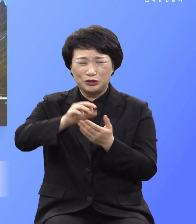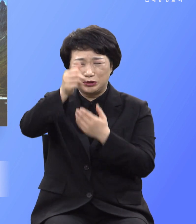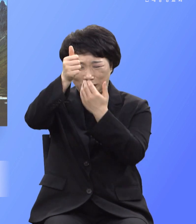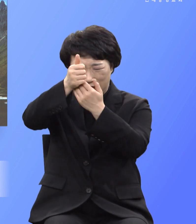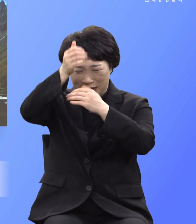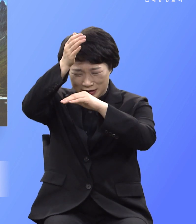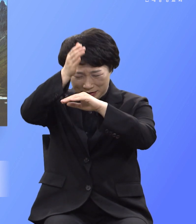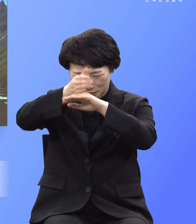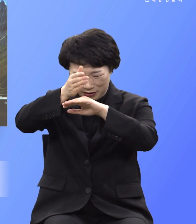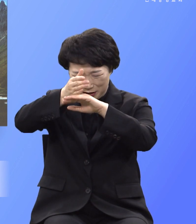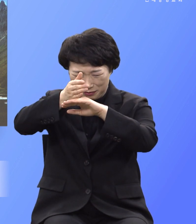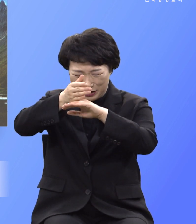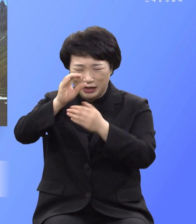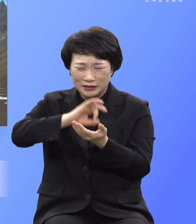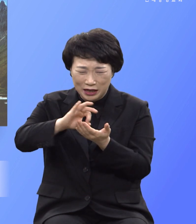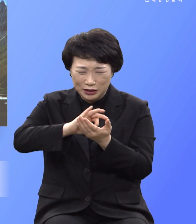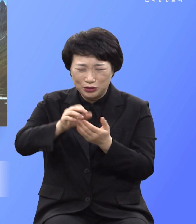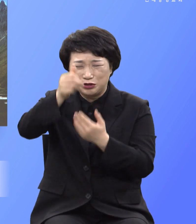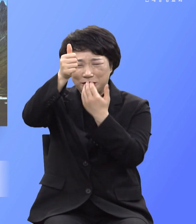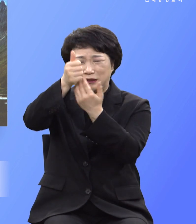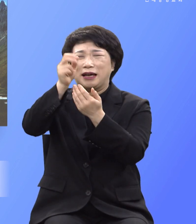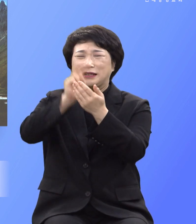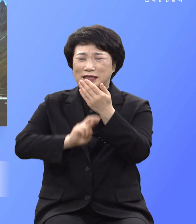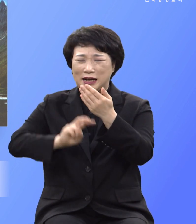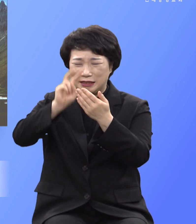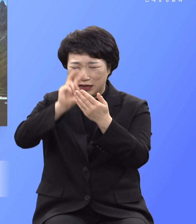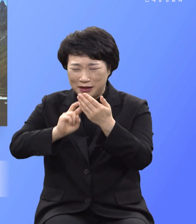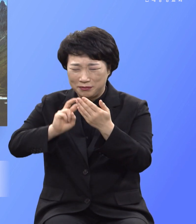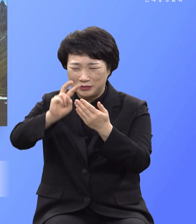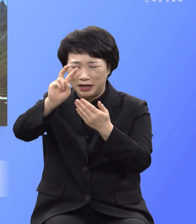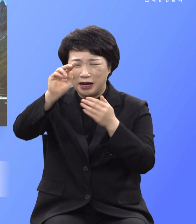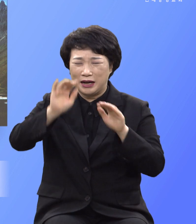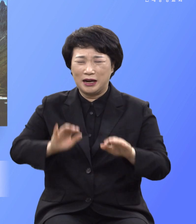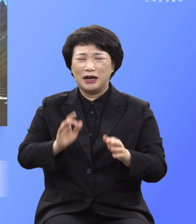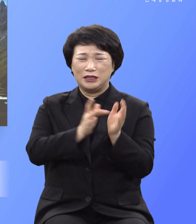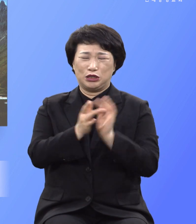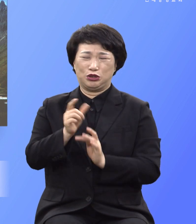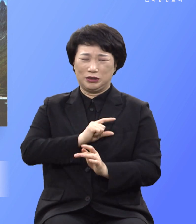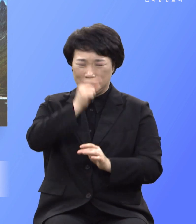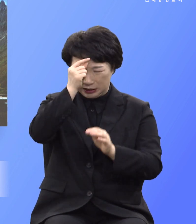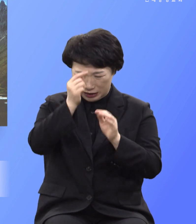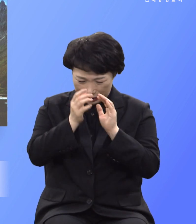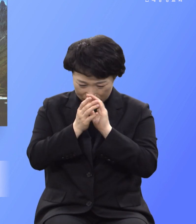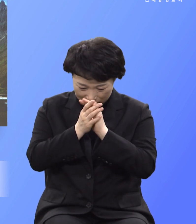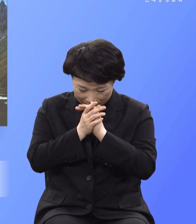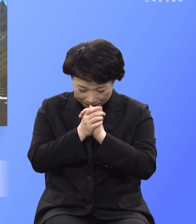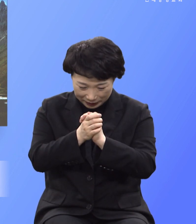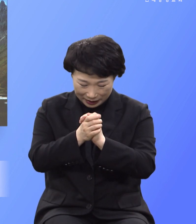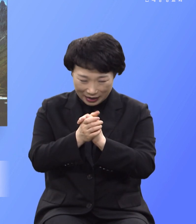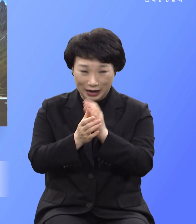써주신 주님을 찬양합니다 예수님의 이름으로 기도드리옵나이다